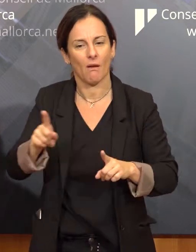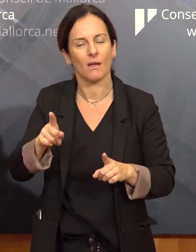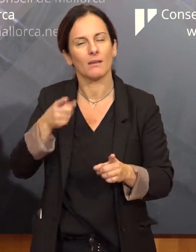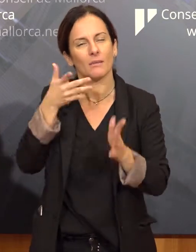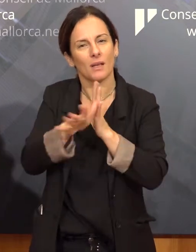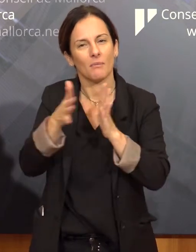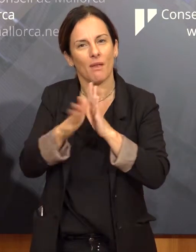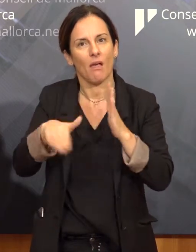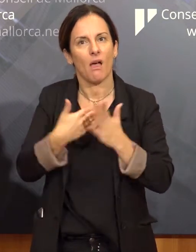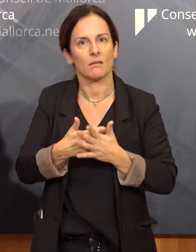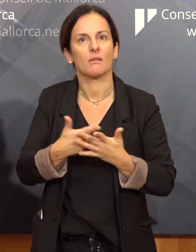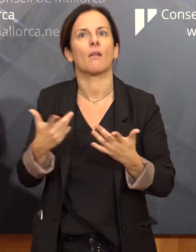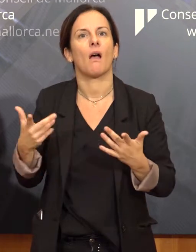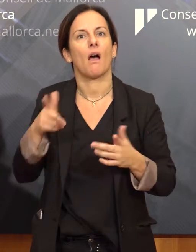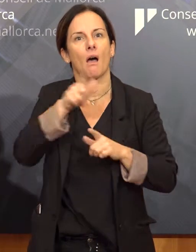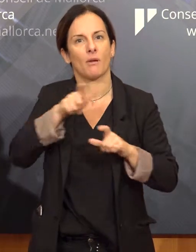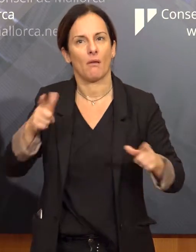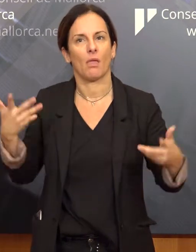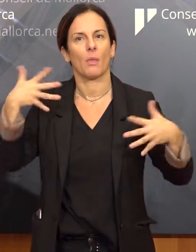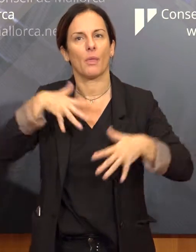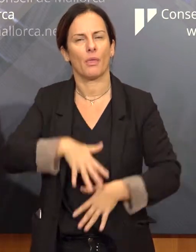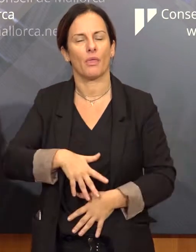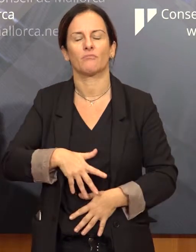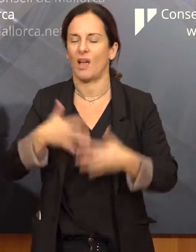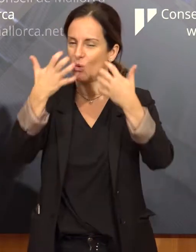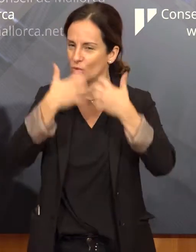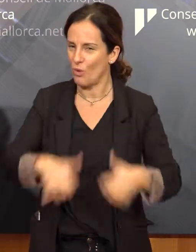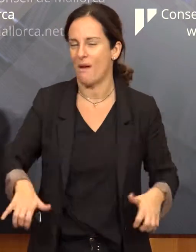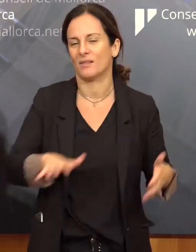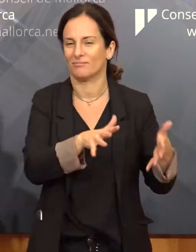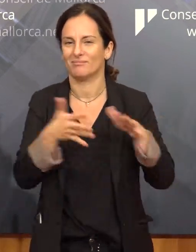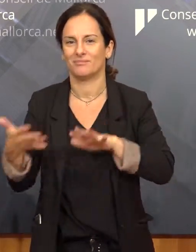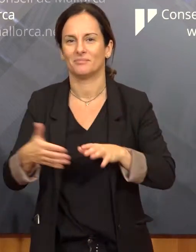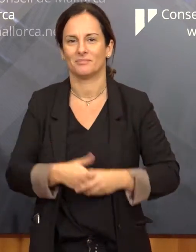entiendan el porqué, para qué y las razones. No sé si esto ya queda claro.